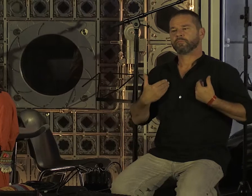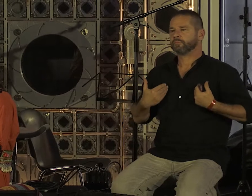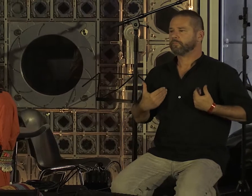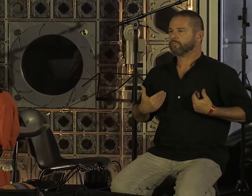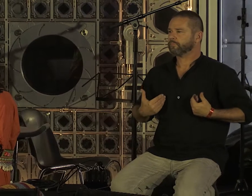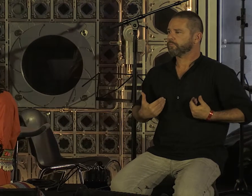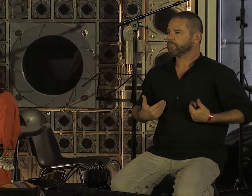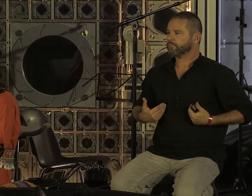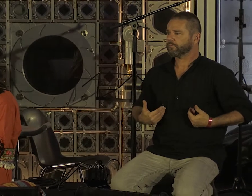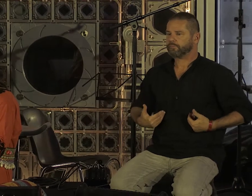toi,